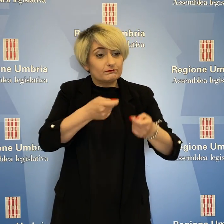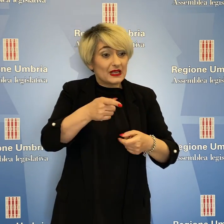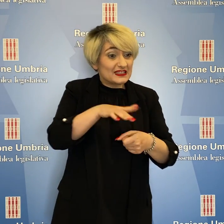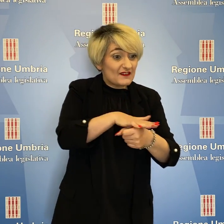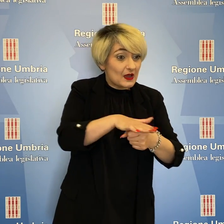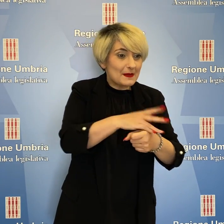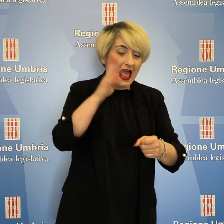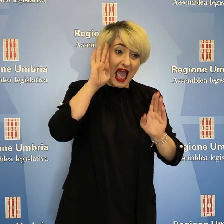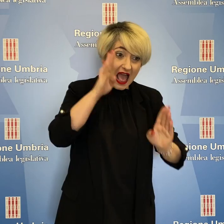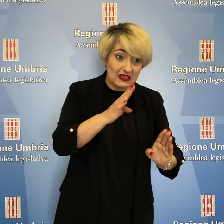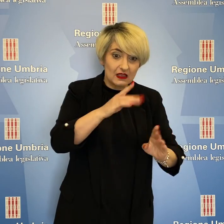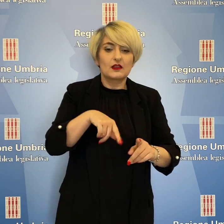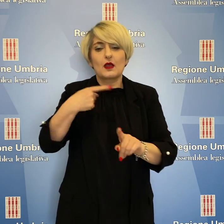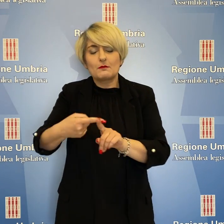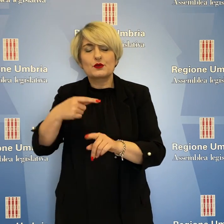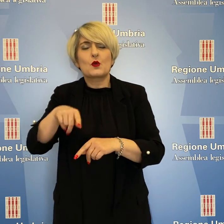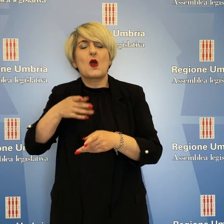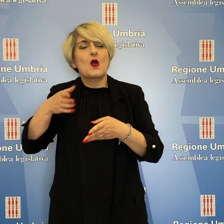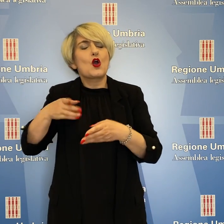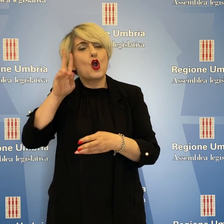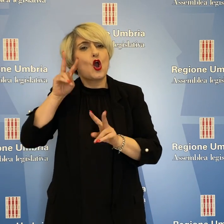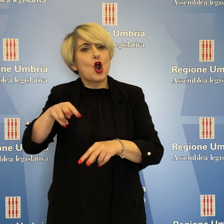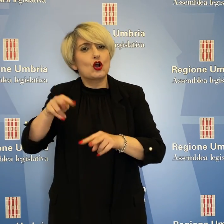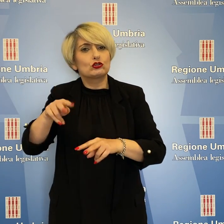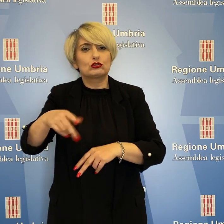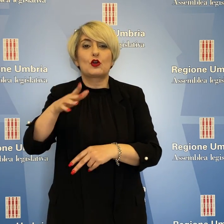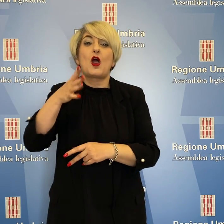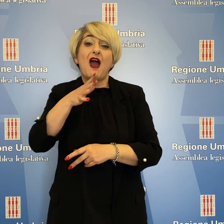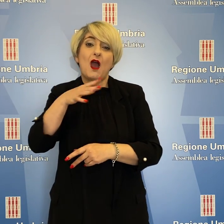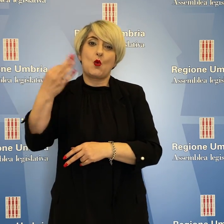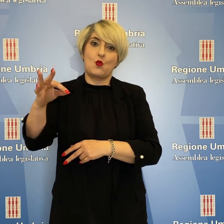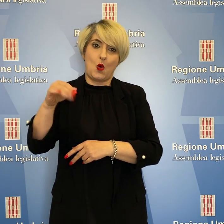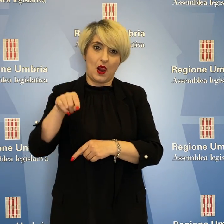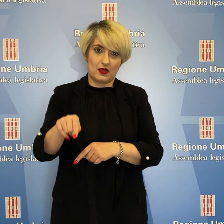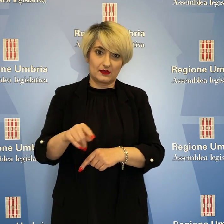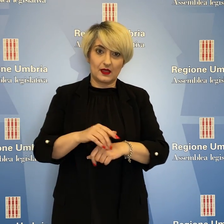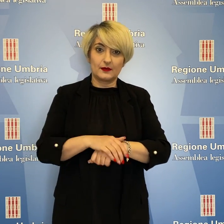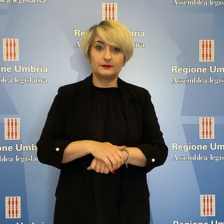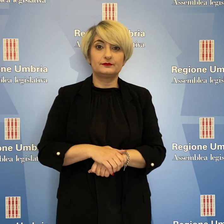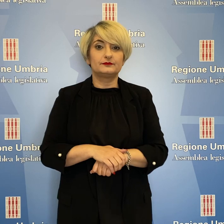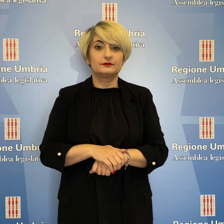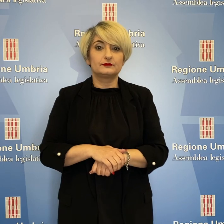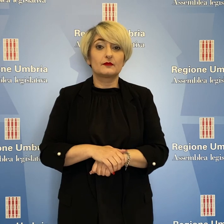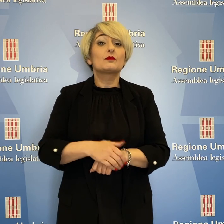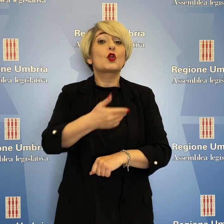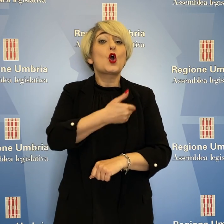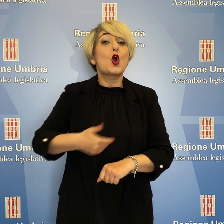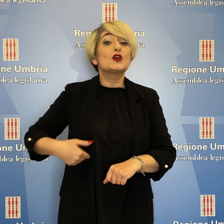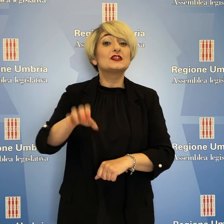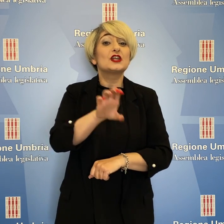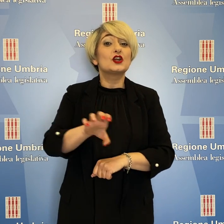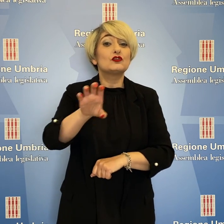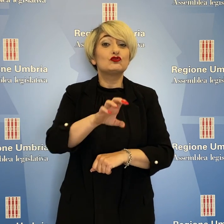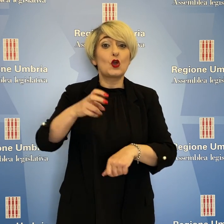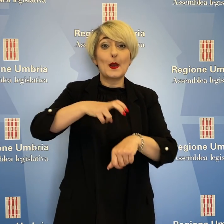per le famiglie e i controlli per la qualità dell'acqua. Il consigliere regionale Tommaso Bori del Partito